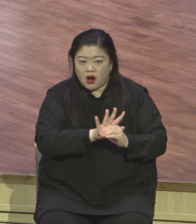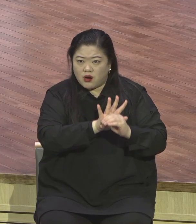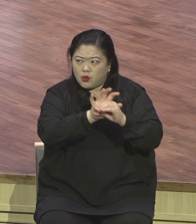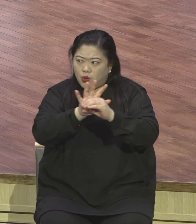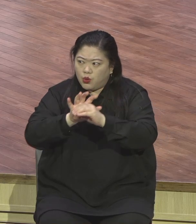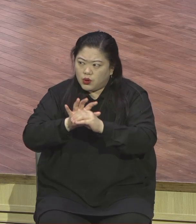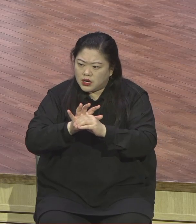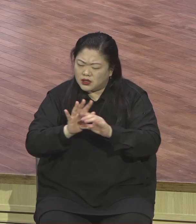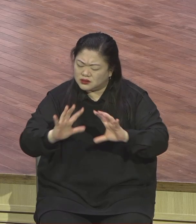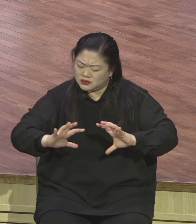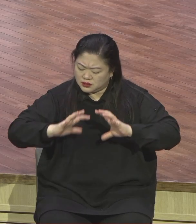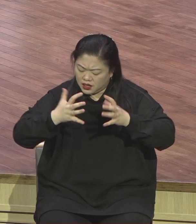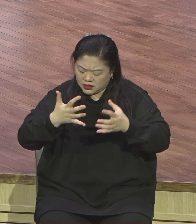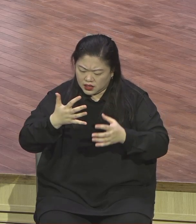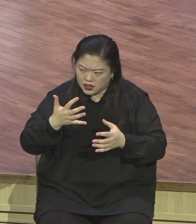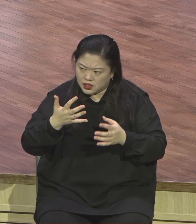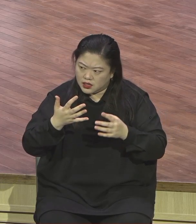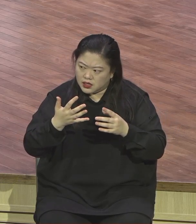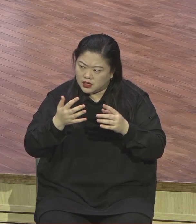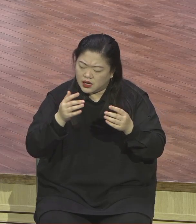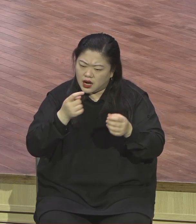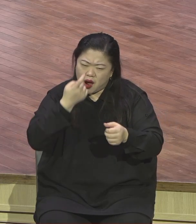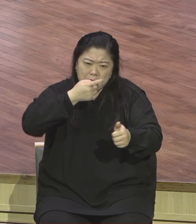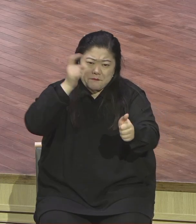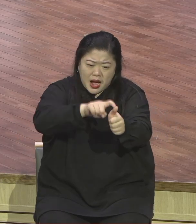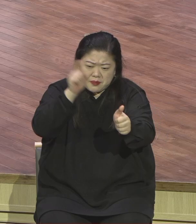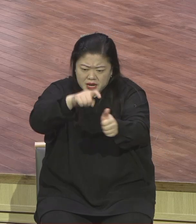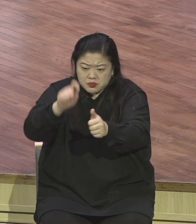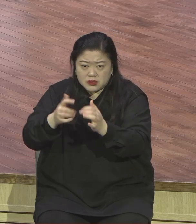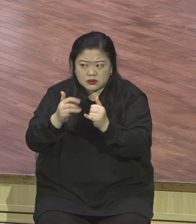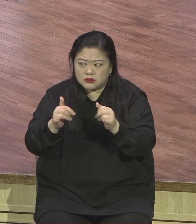8천만이 죽어 1억을 향하여 가고 있다. 이런 상황이에요. 얼마나